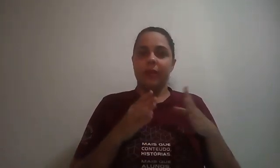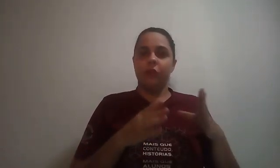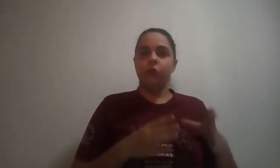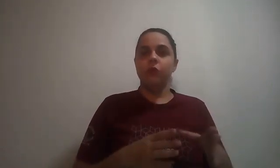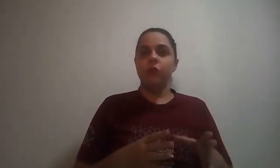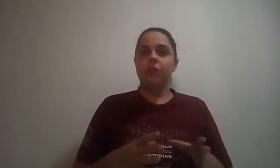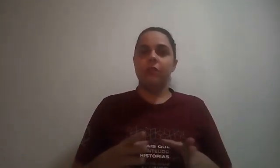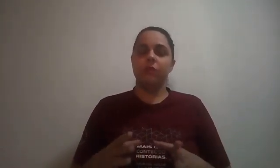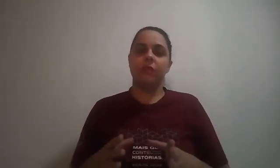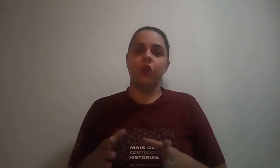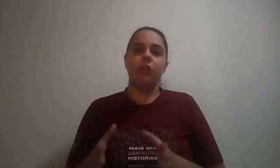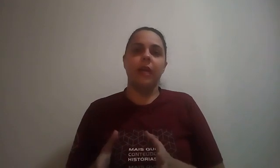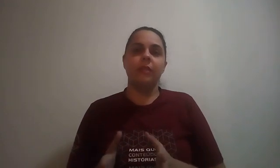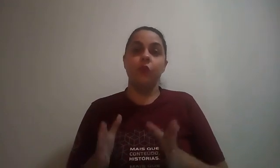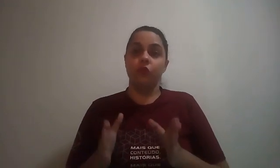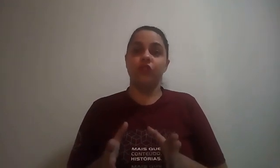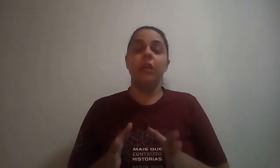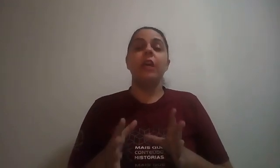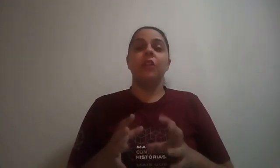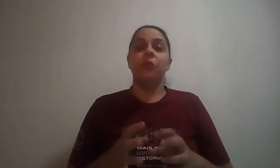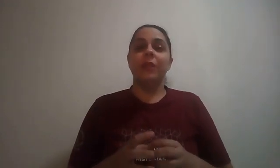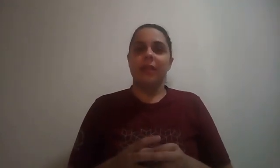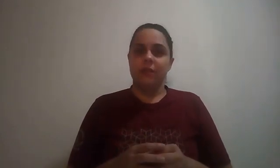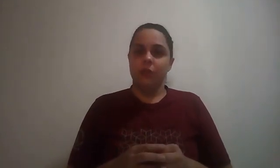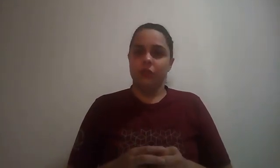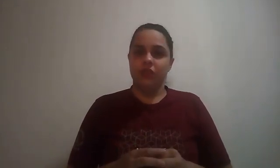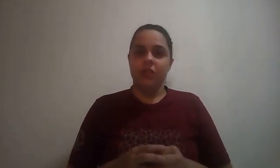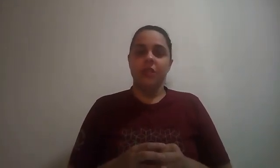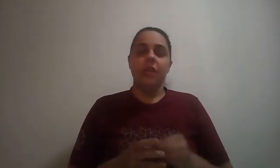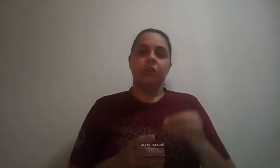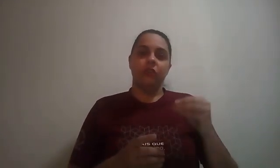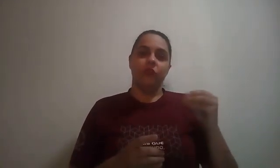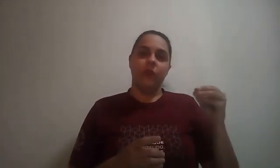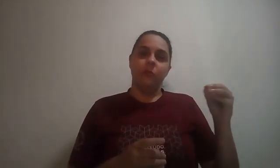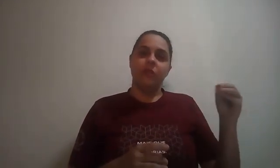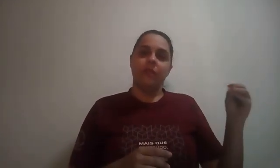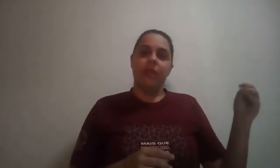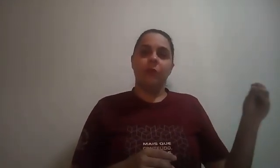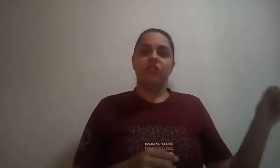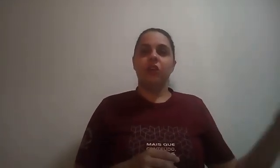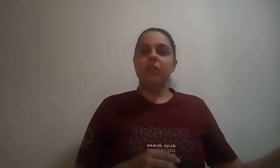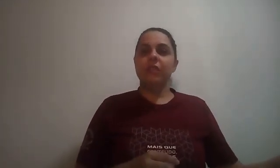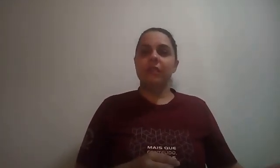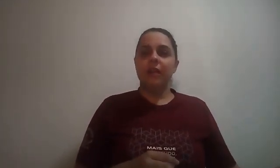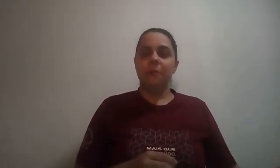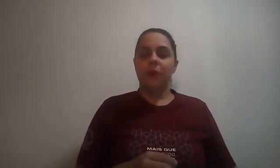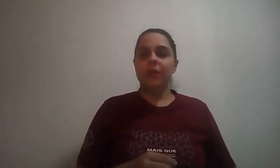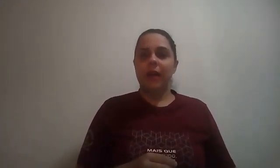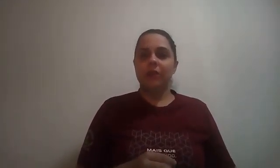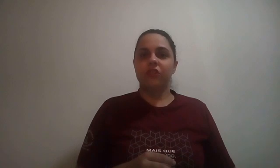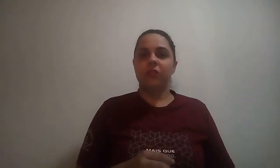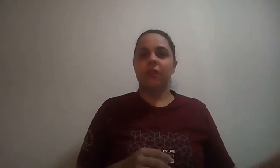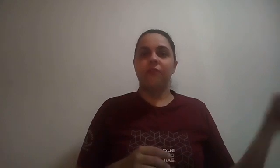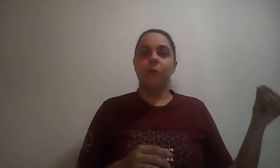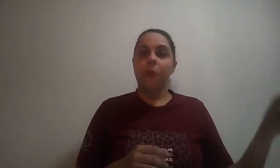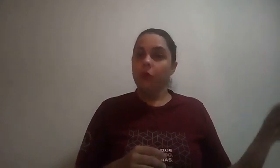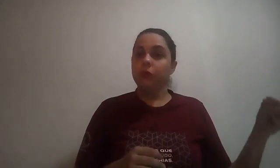para que tudo isso se tornasse hoje numa tecnologia, nós vimos que tem uma historicidade por trás. Teve um ponto